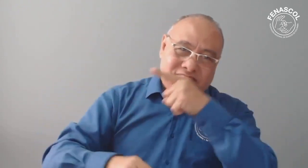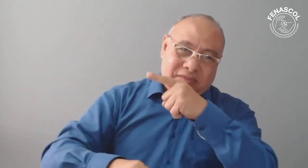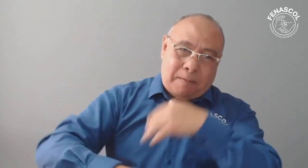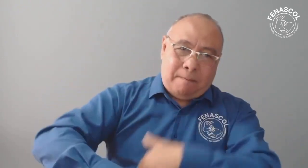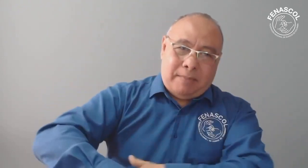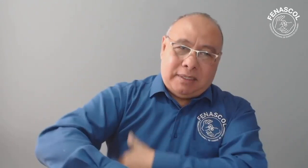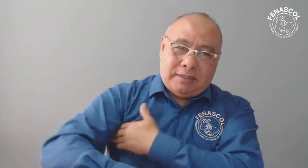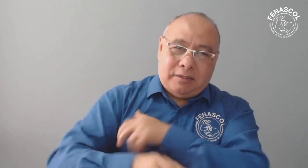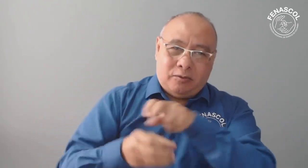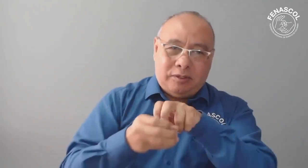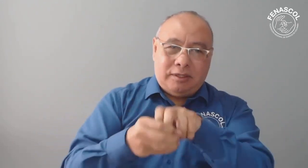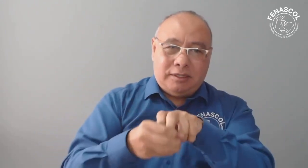Ministerio de Transporte.